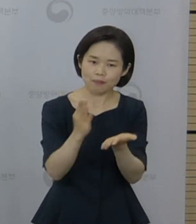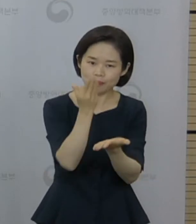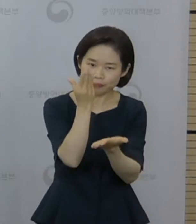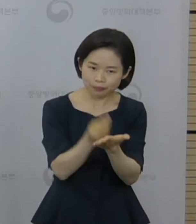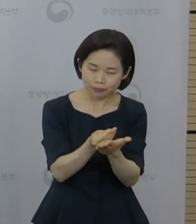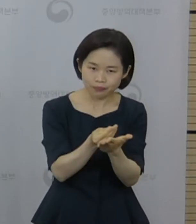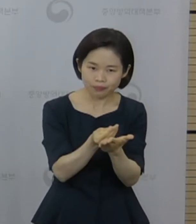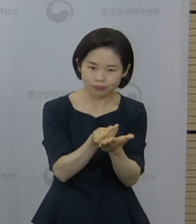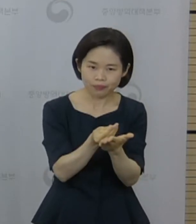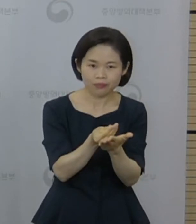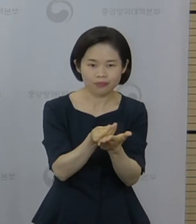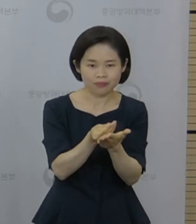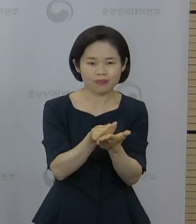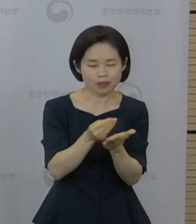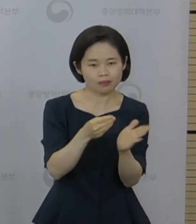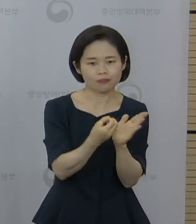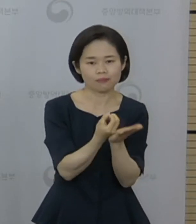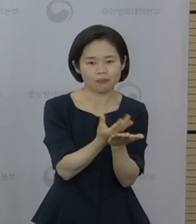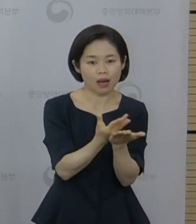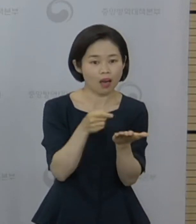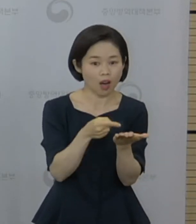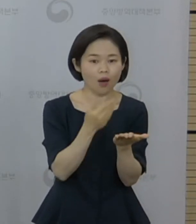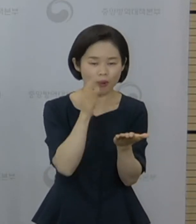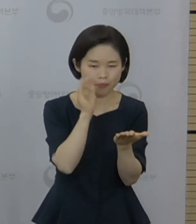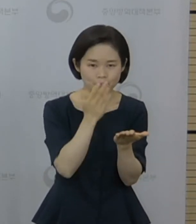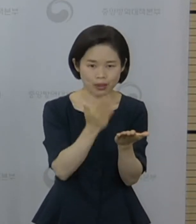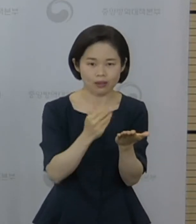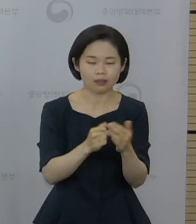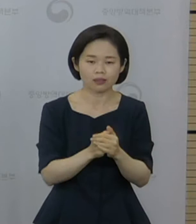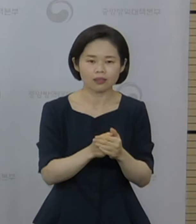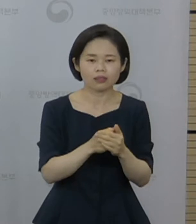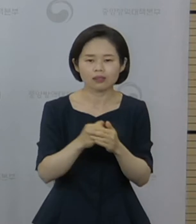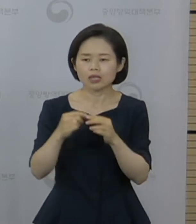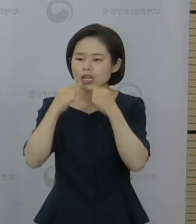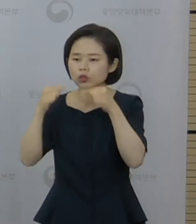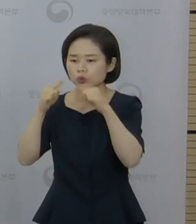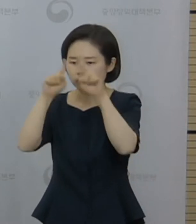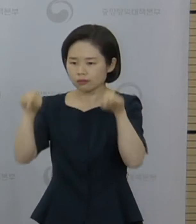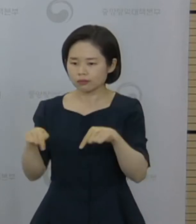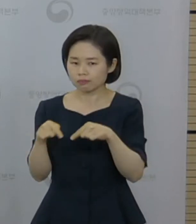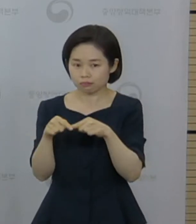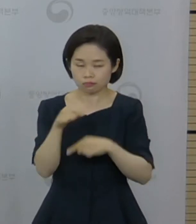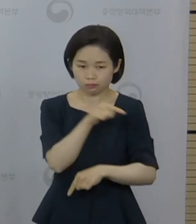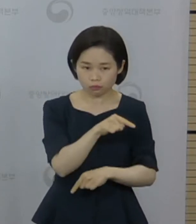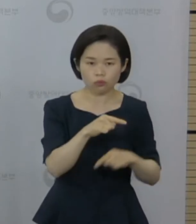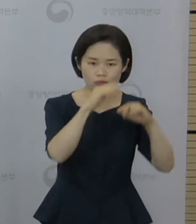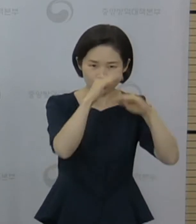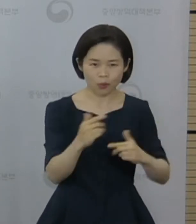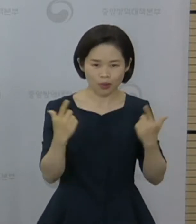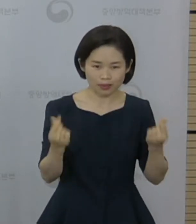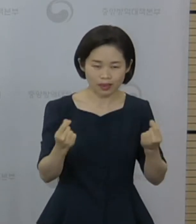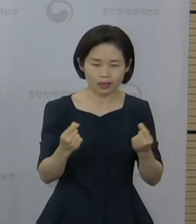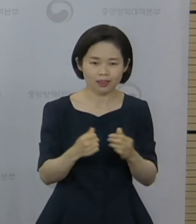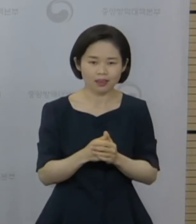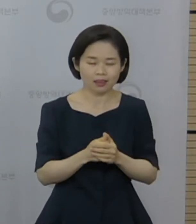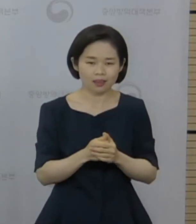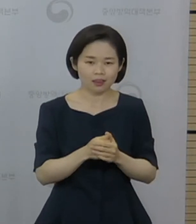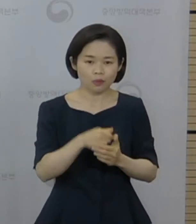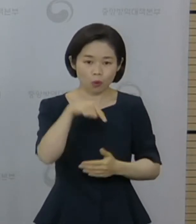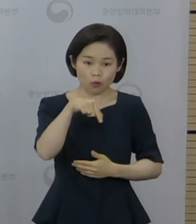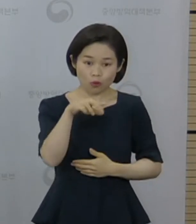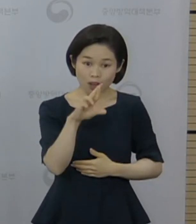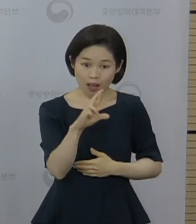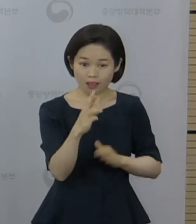종이 증명서와 동일하게 접종 관련 정보를 포함하고 있고 접종 여부를 전자적으로 인증하기 위한 QR코드